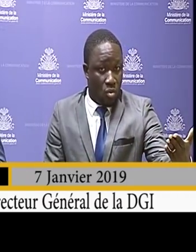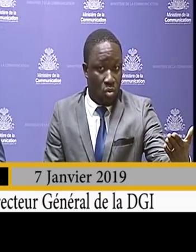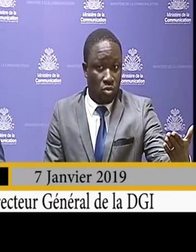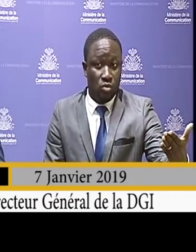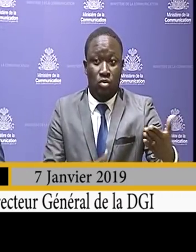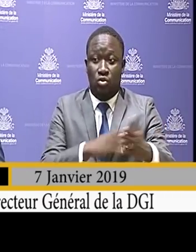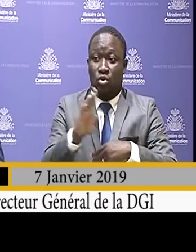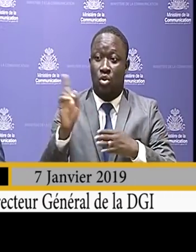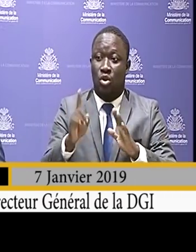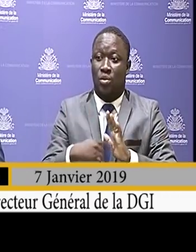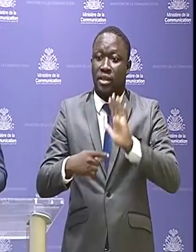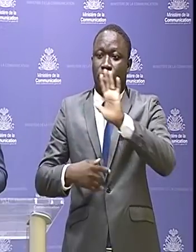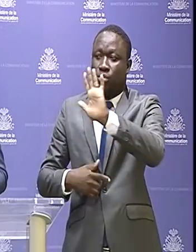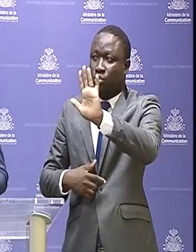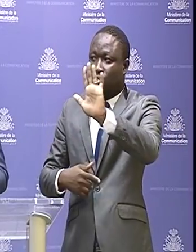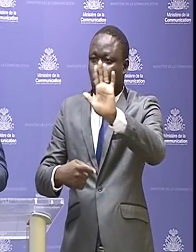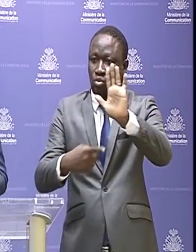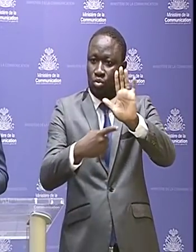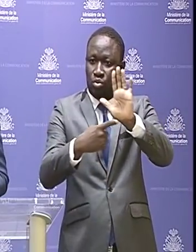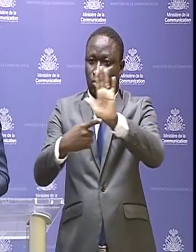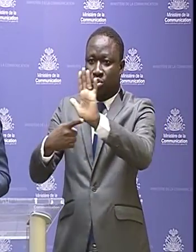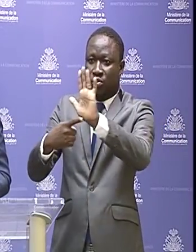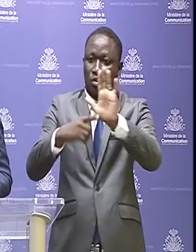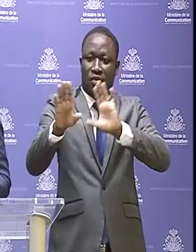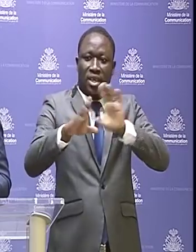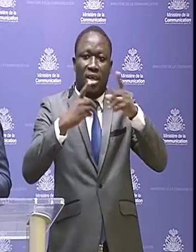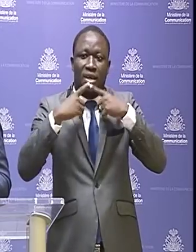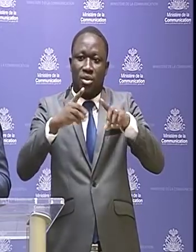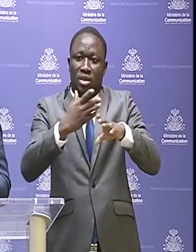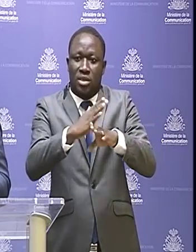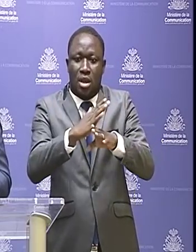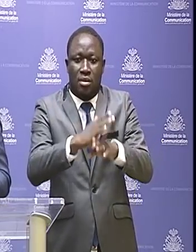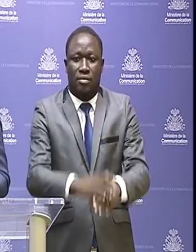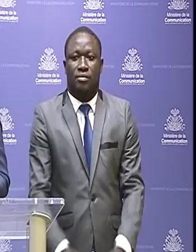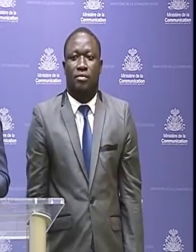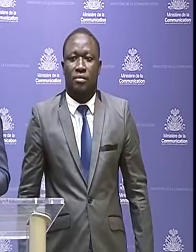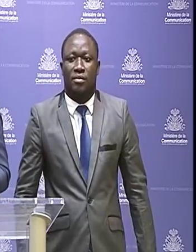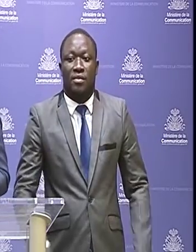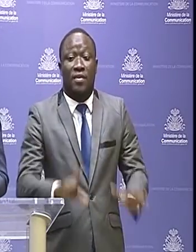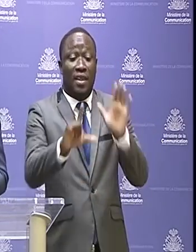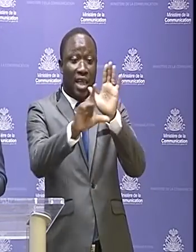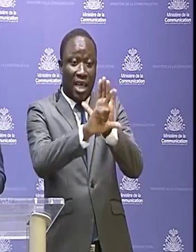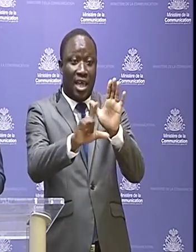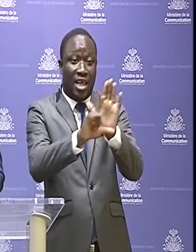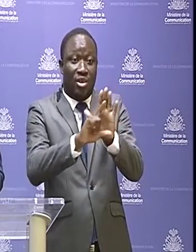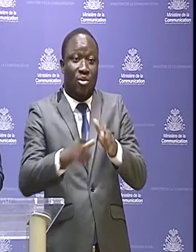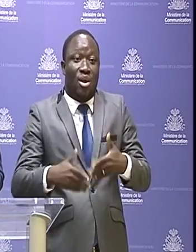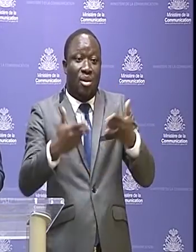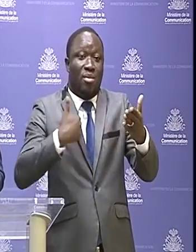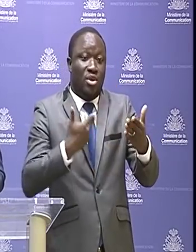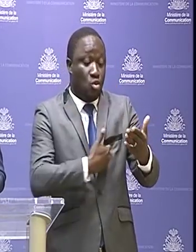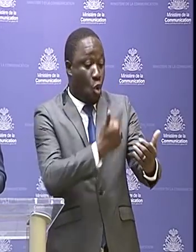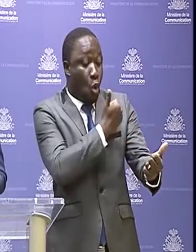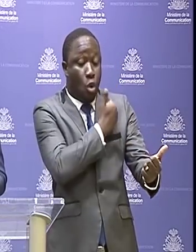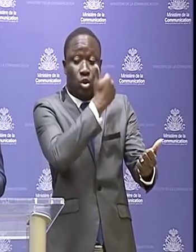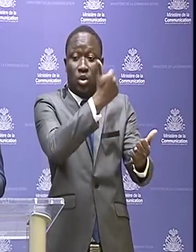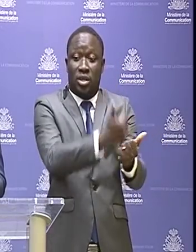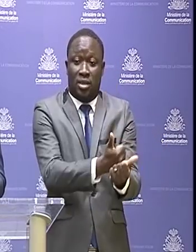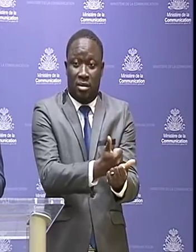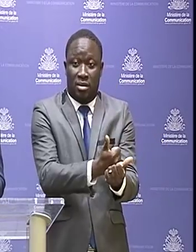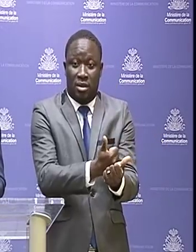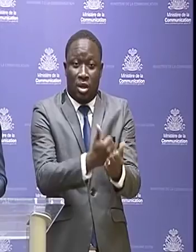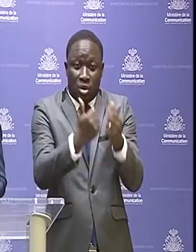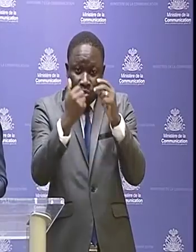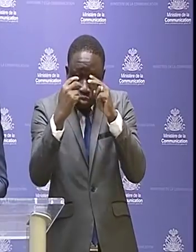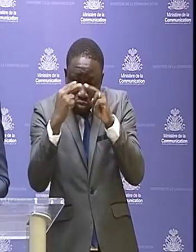pouve kote fè déclarasyon definitif d'en posoulouvenu. La loa ba nou otorite pou